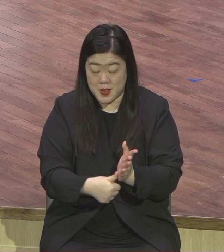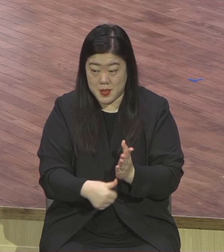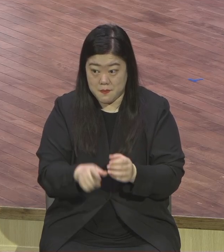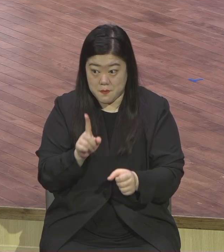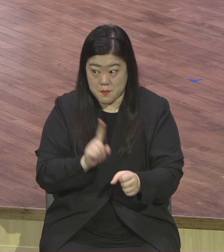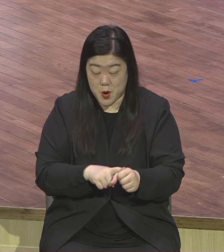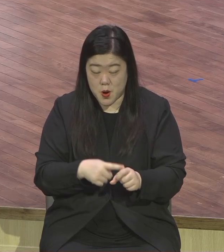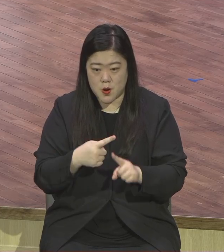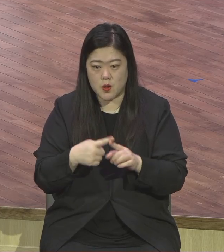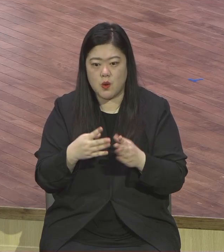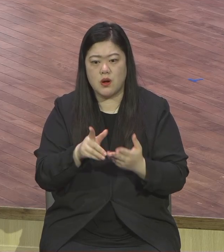회 단에도 그래요.